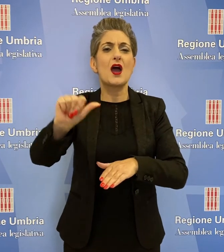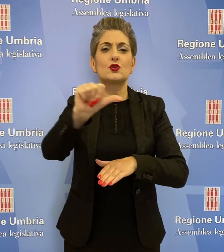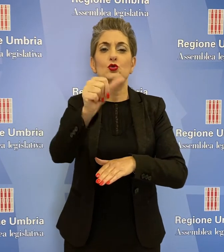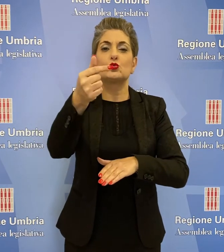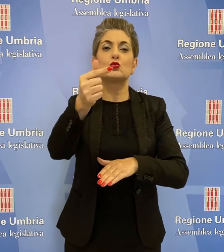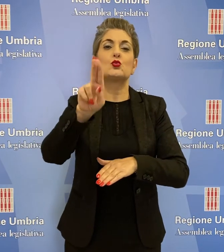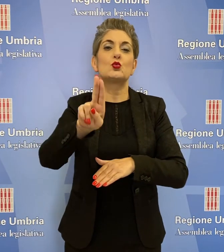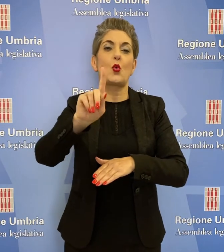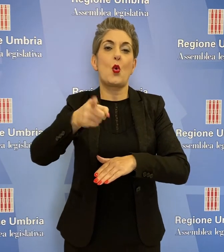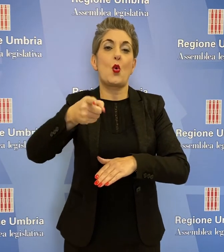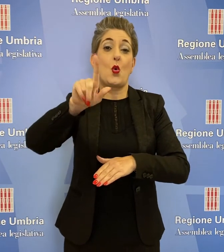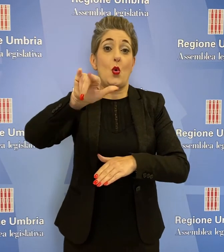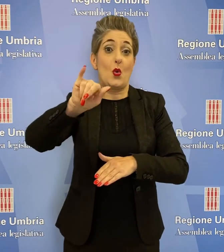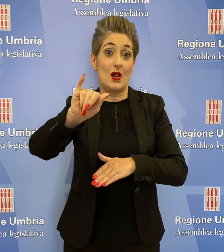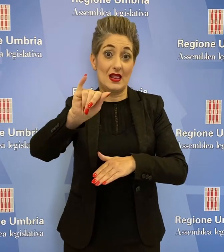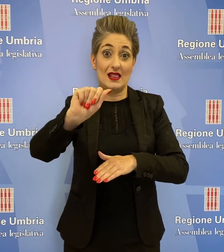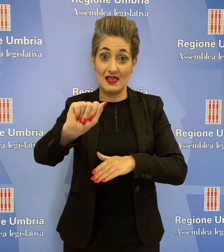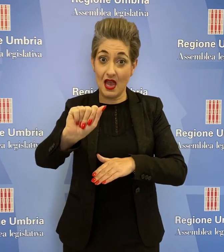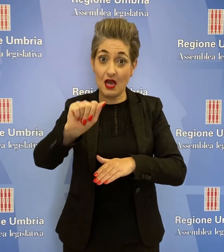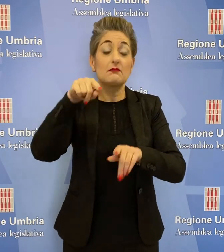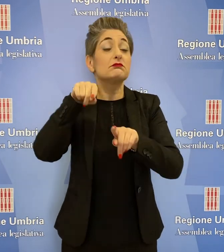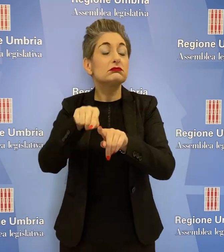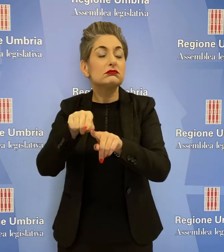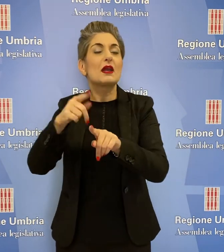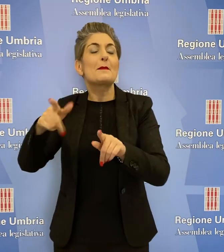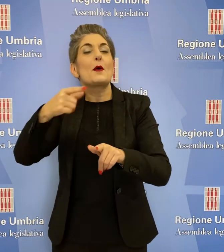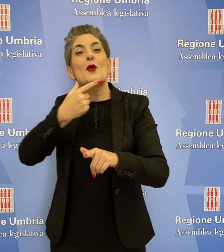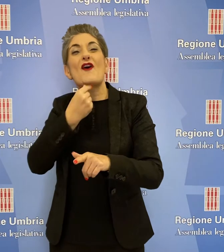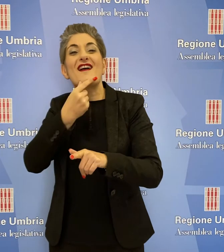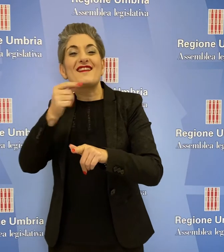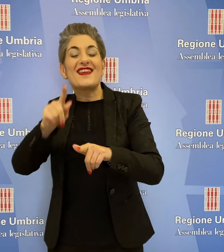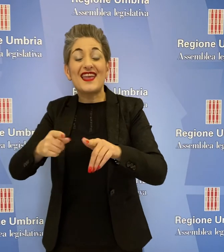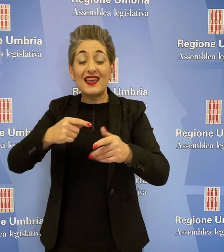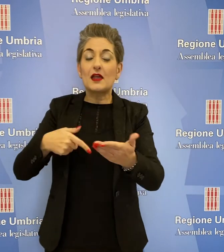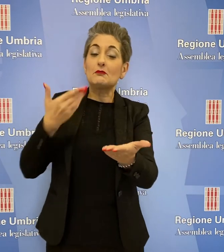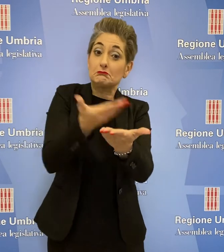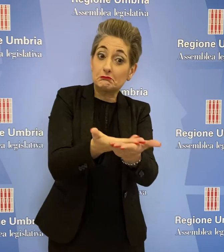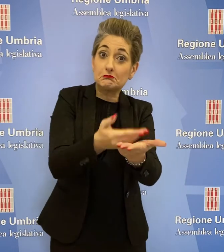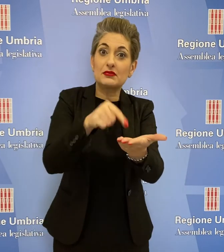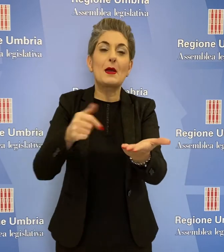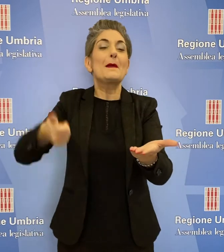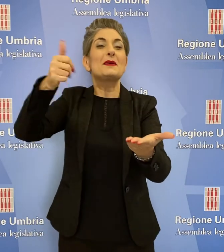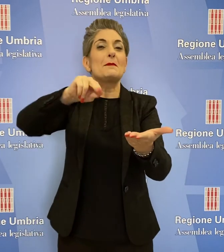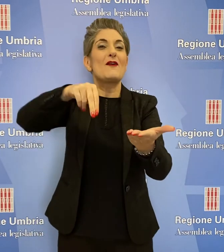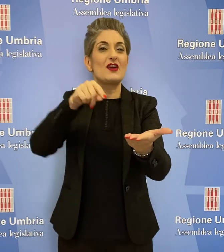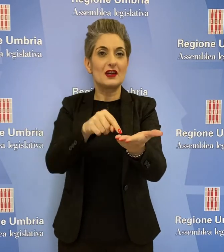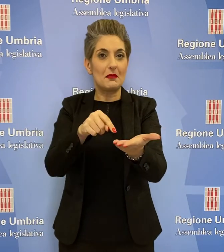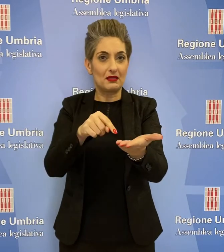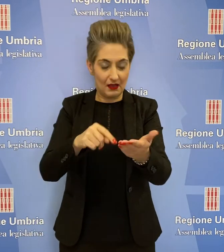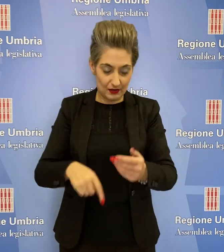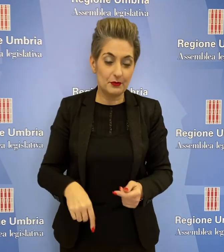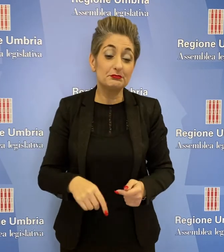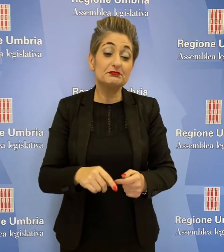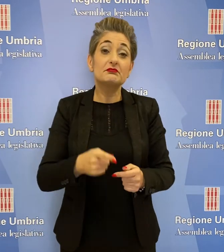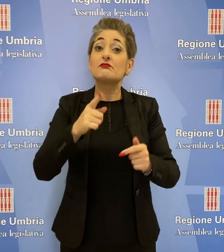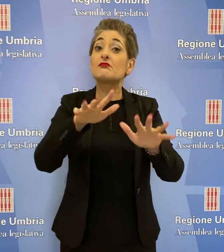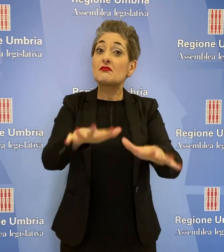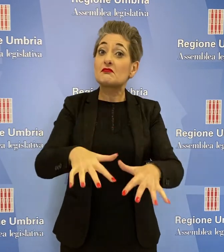Gubbio, di cui Daniele Nicchi, Lega, era il primo firmatario. Consenso unanime dell